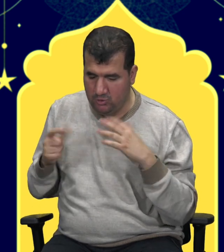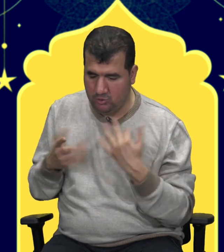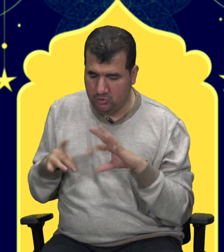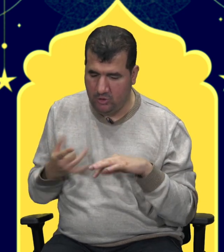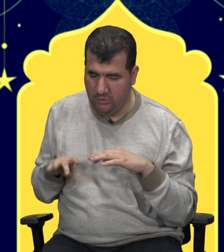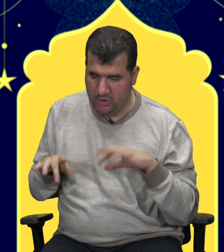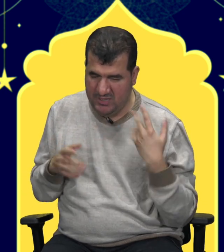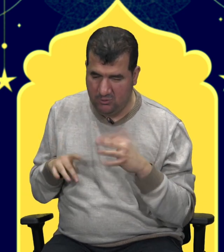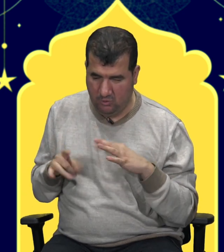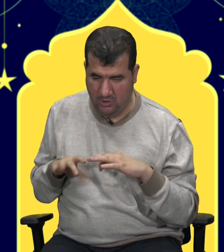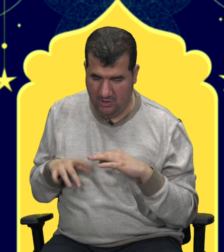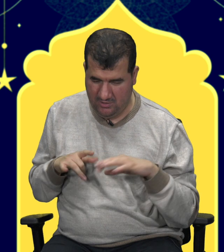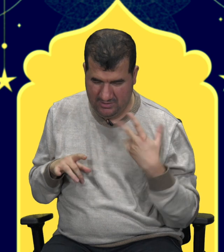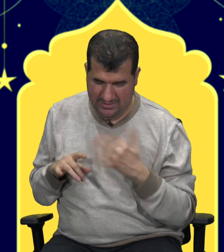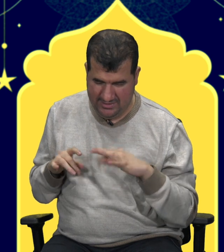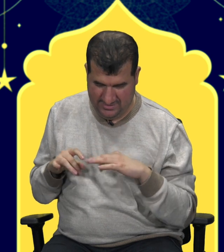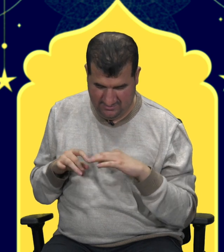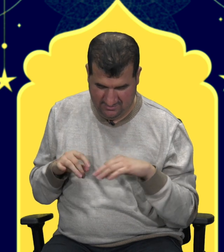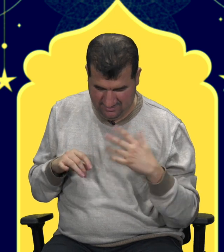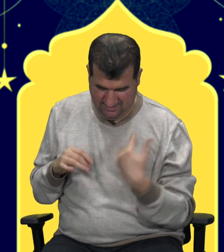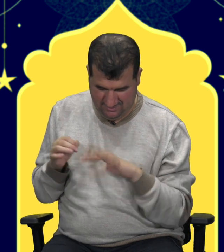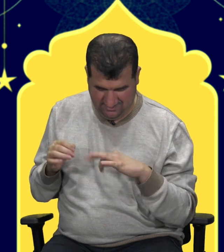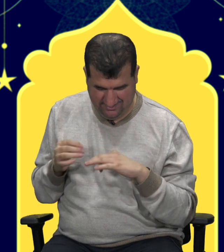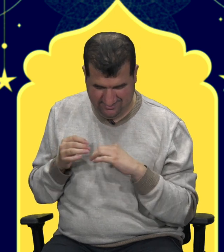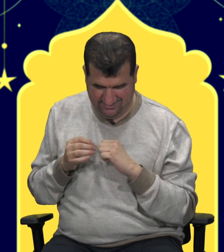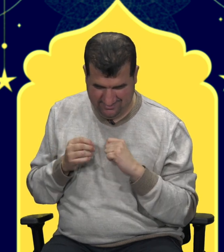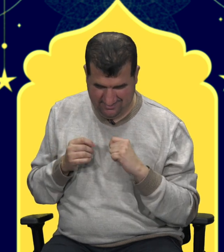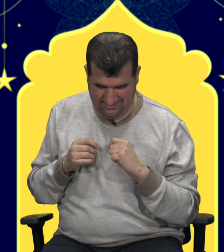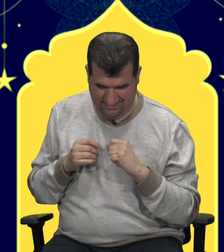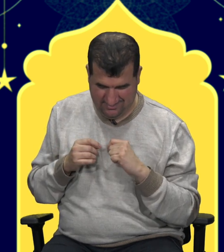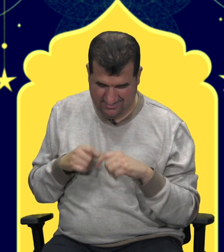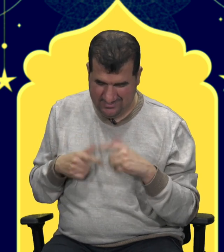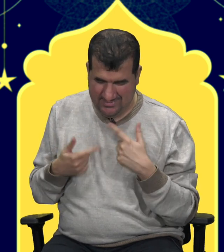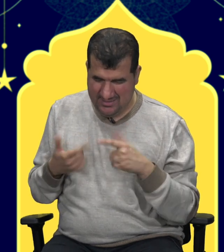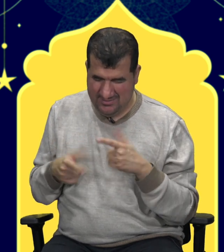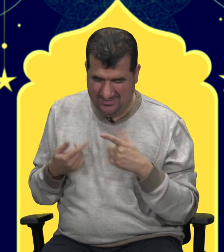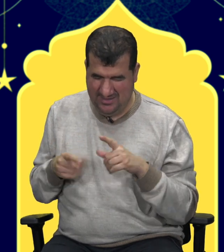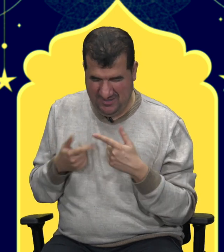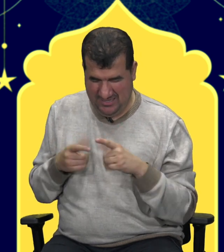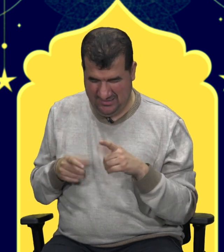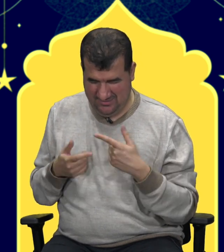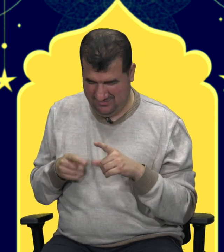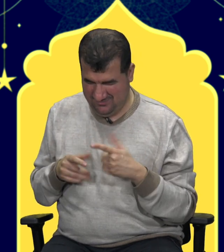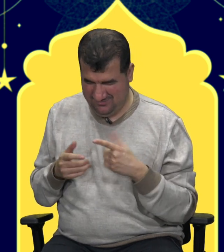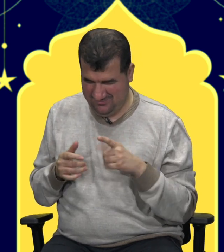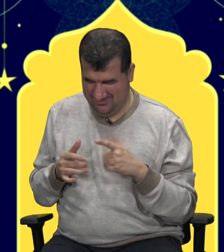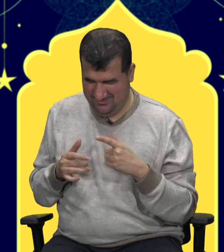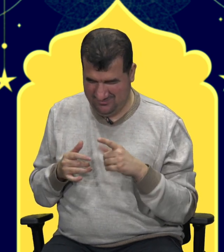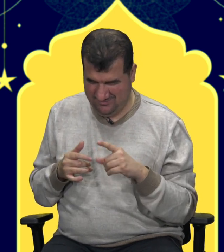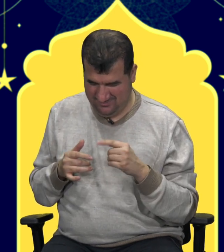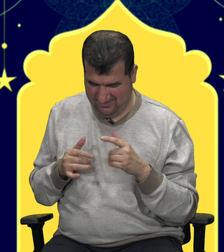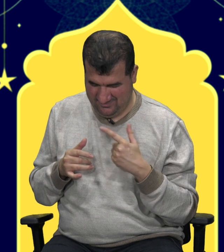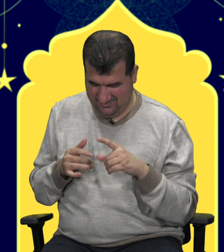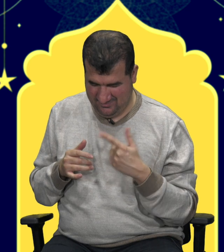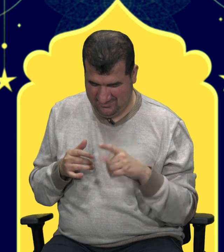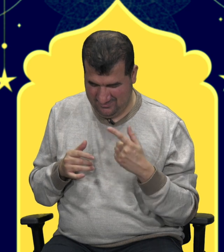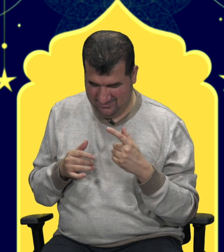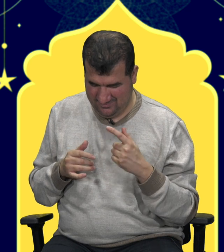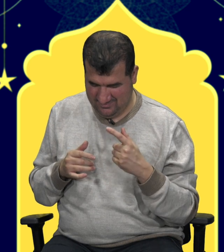tutuyorum, oruç beni tutuyor. Dördüncü soruyla devam ediyorum. Tabii ki. Ramazan ayında en sevdiğim ibadet